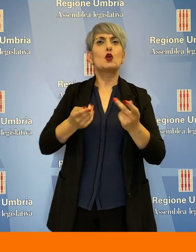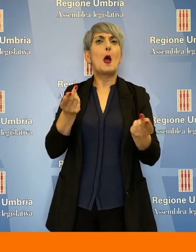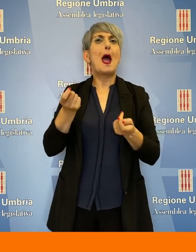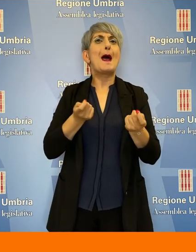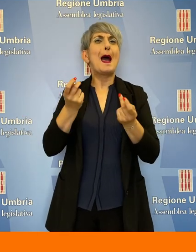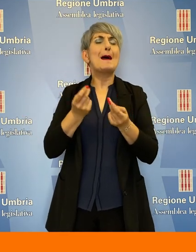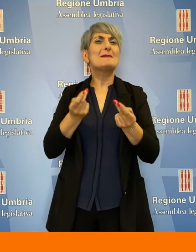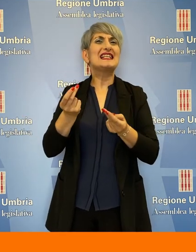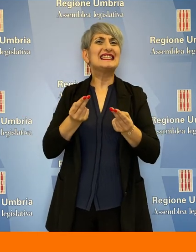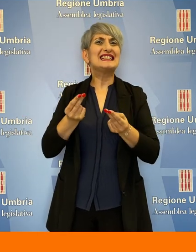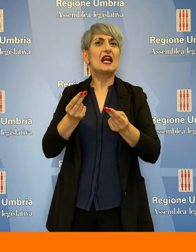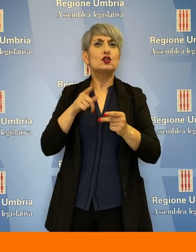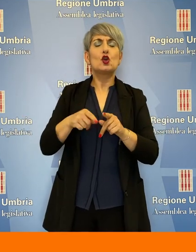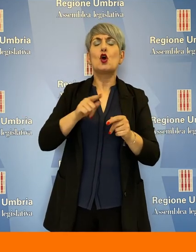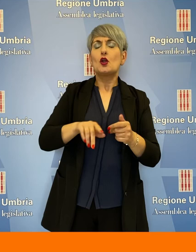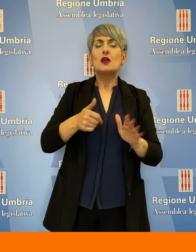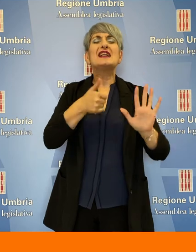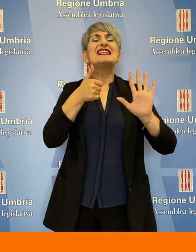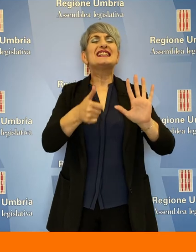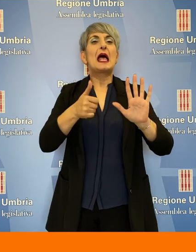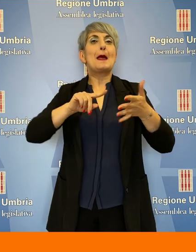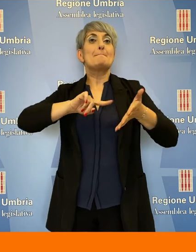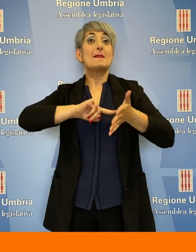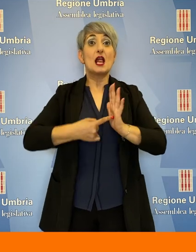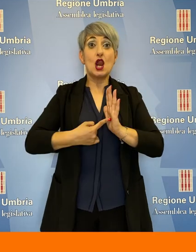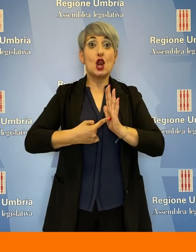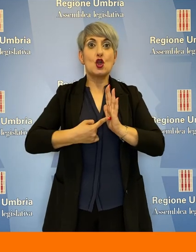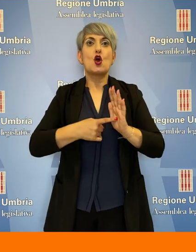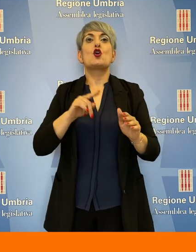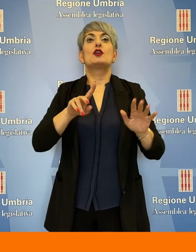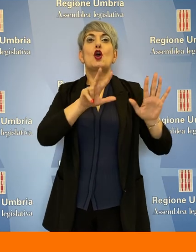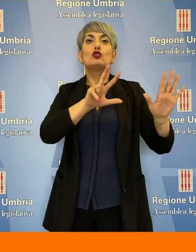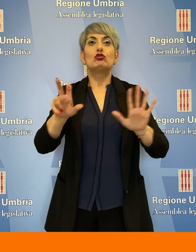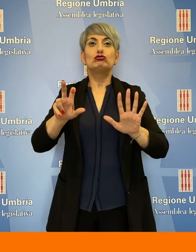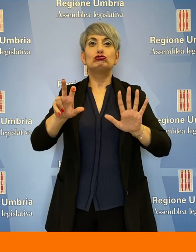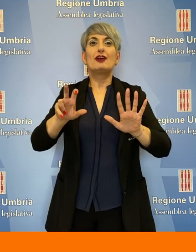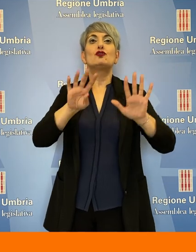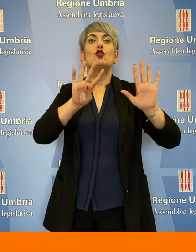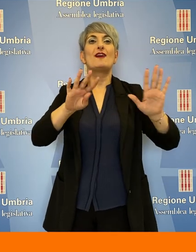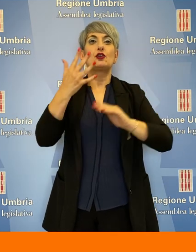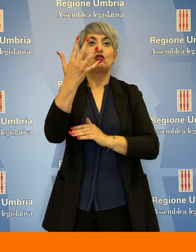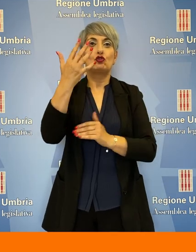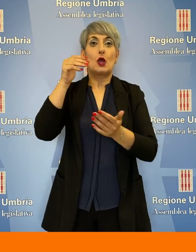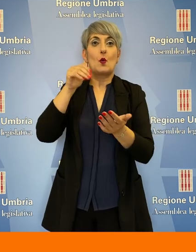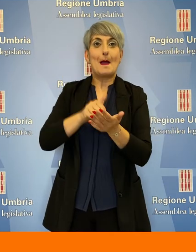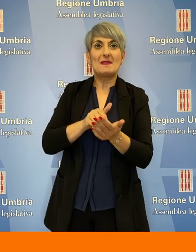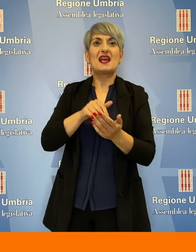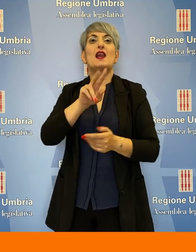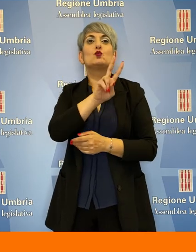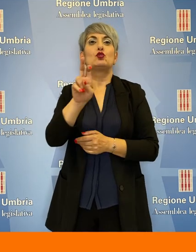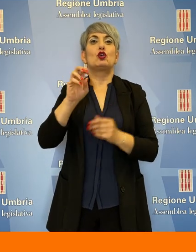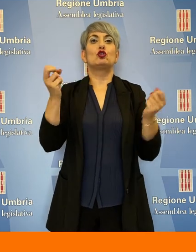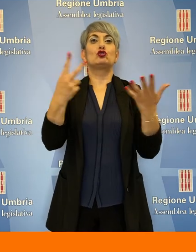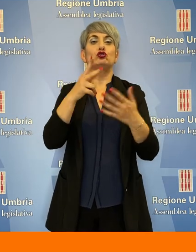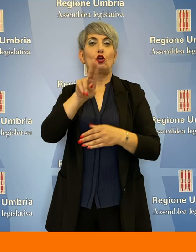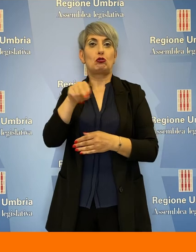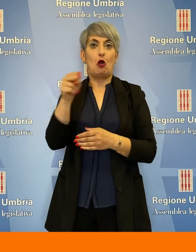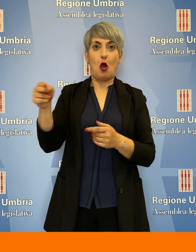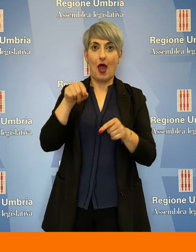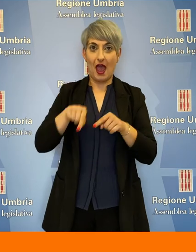.895.218 euro. Ed anche per questa edizione è tutto. Vi ricordo